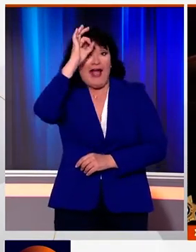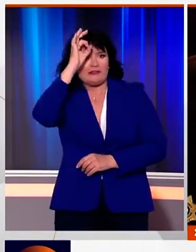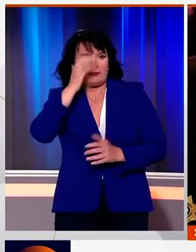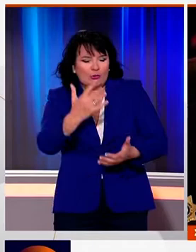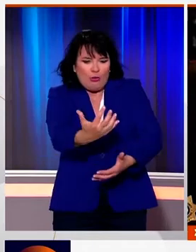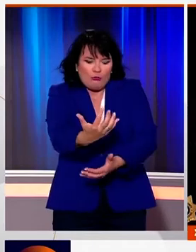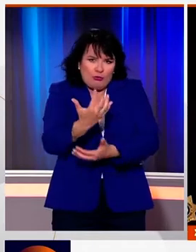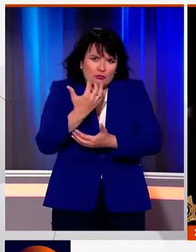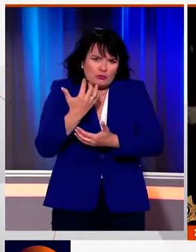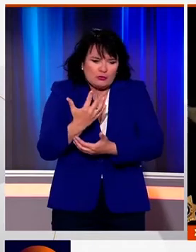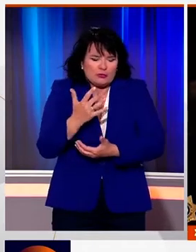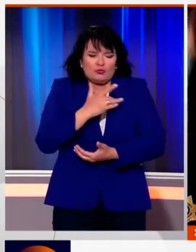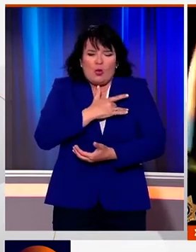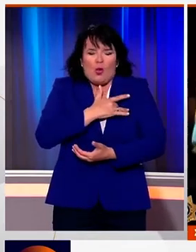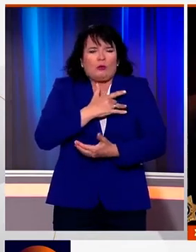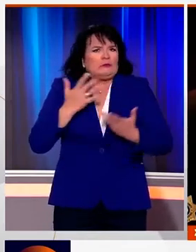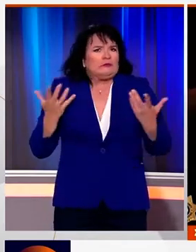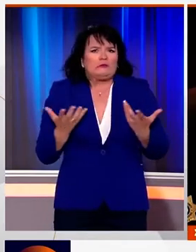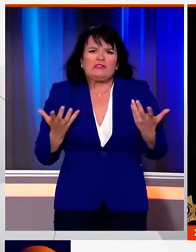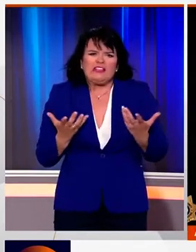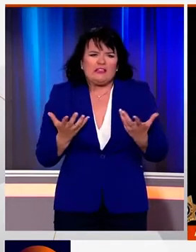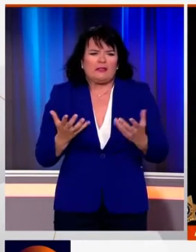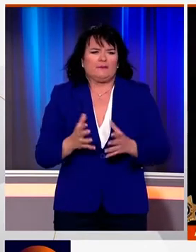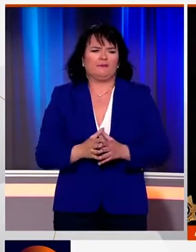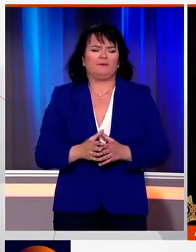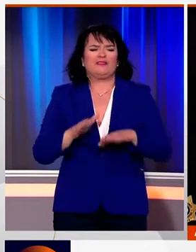που το κρατά στα χέρια του δεν μπορεί να πιστέψει στα μάτια του.